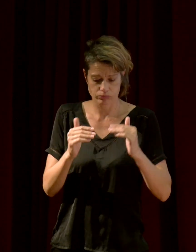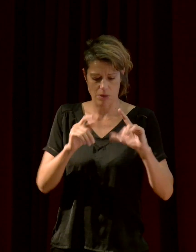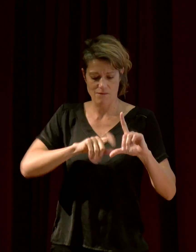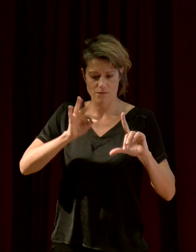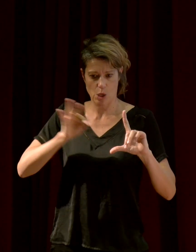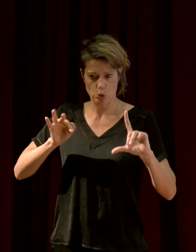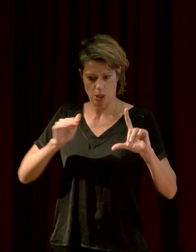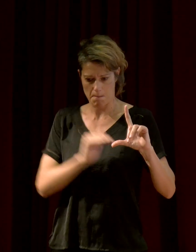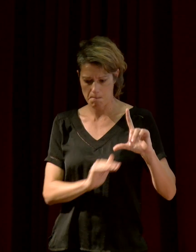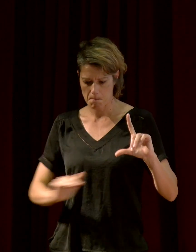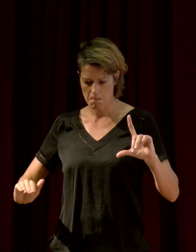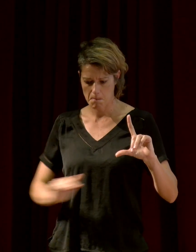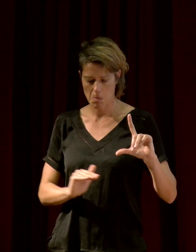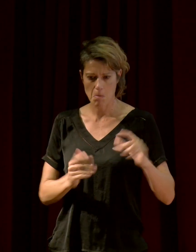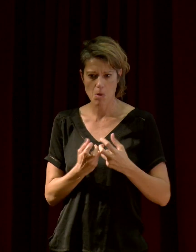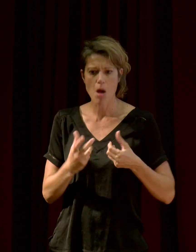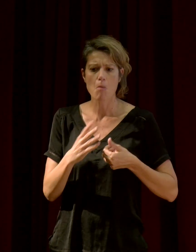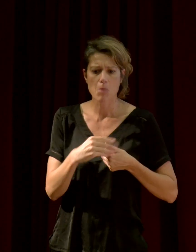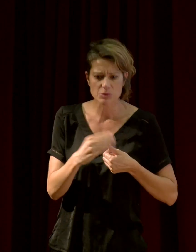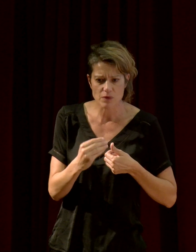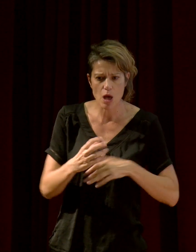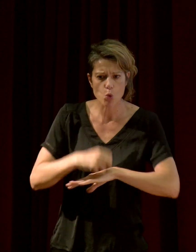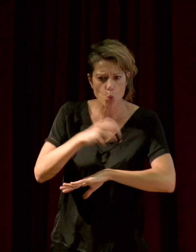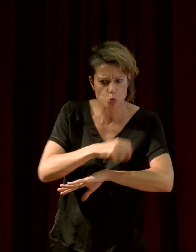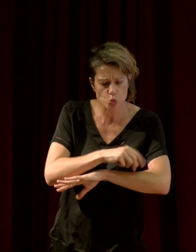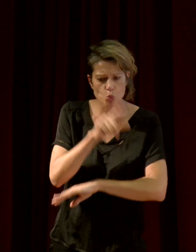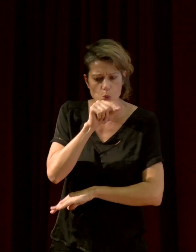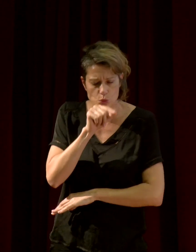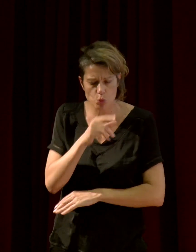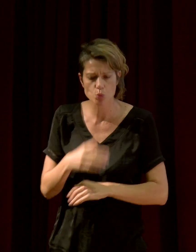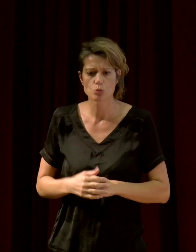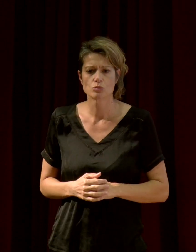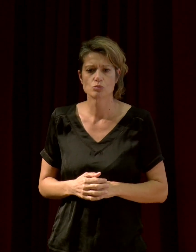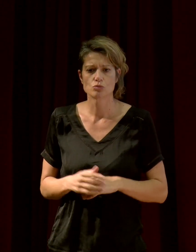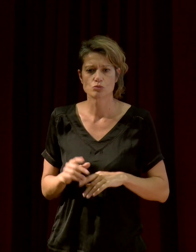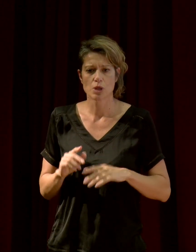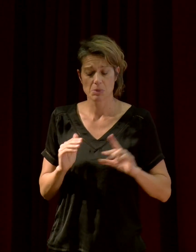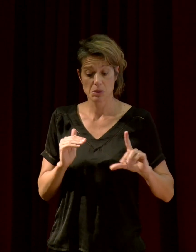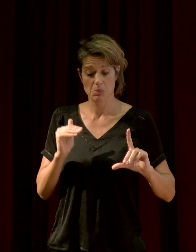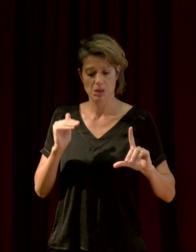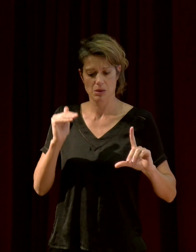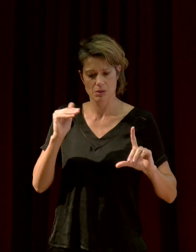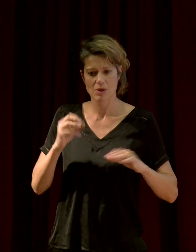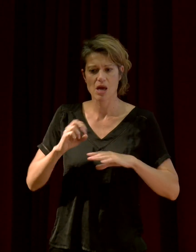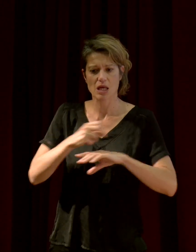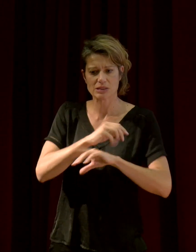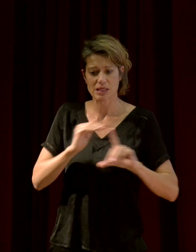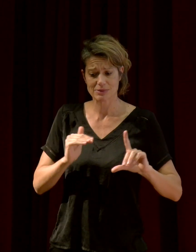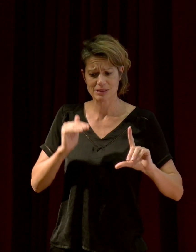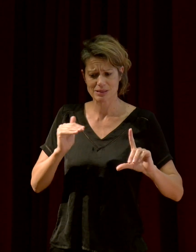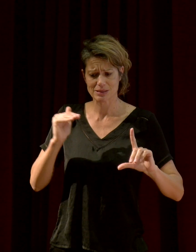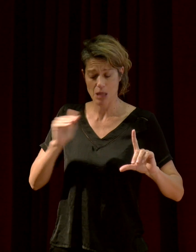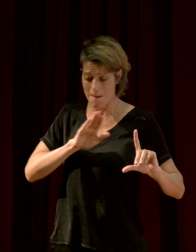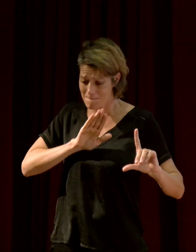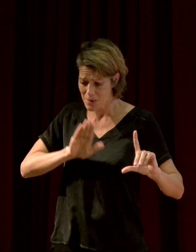va avoir les mammifères, quelques grenouilles, puis après, on va avoir les oiseaux, puis après, les insectes qui vont chacun occuper une bande de fréquences, puis après,